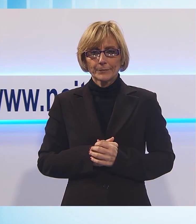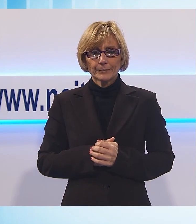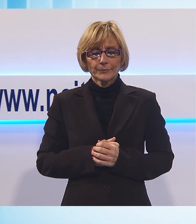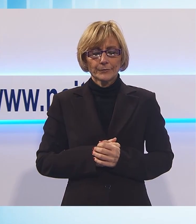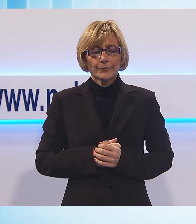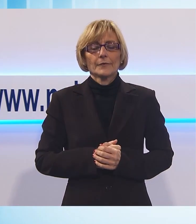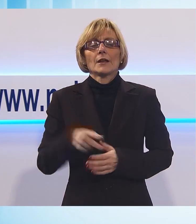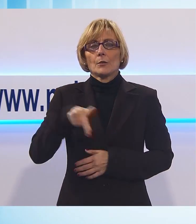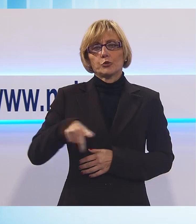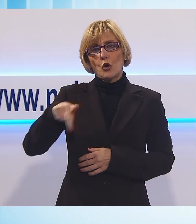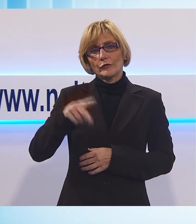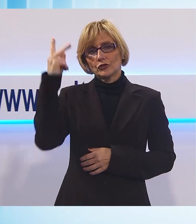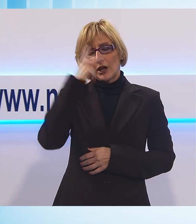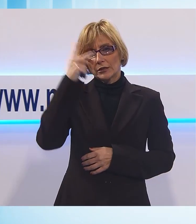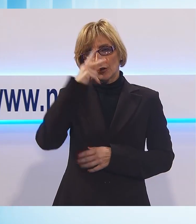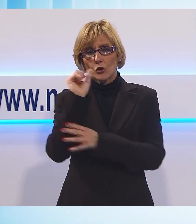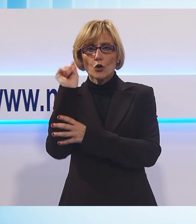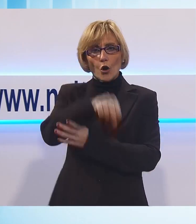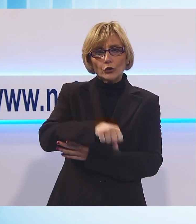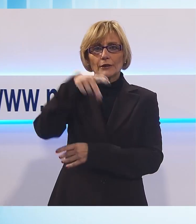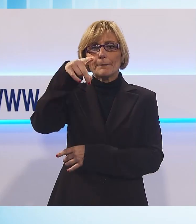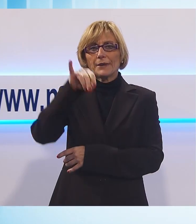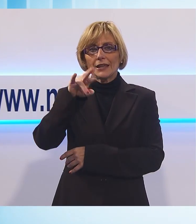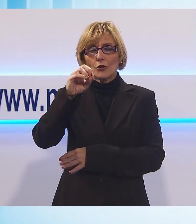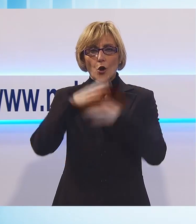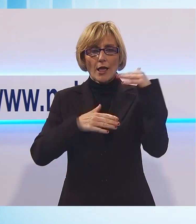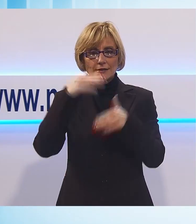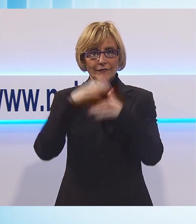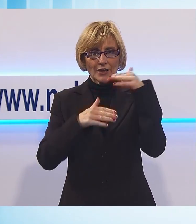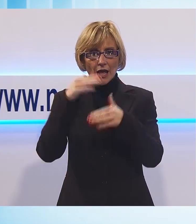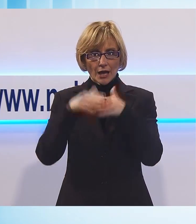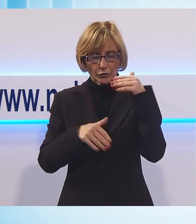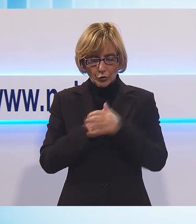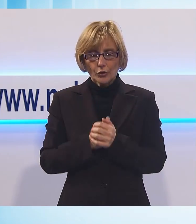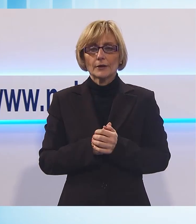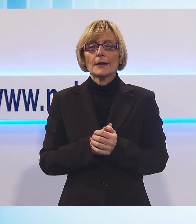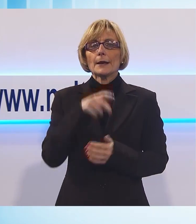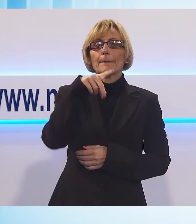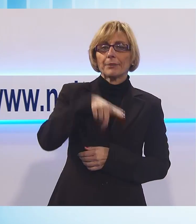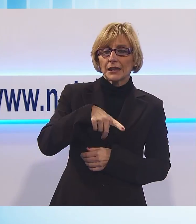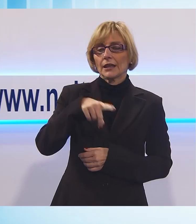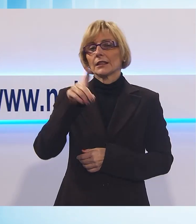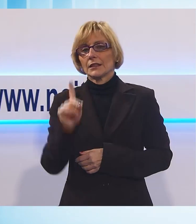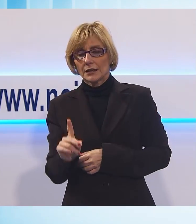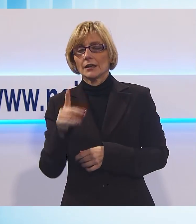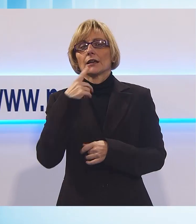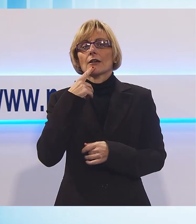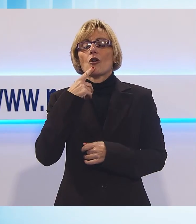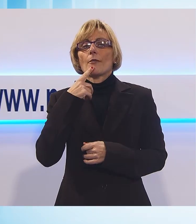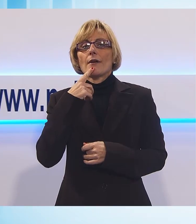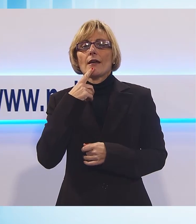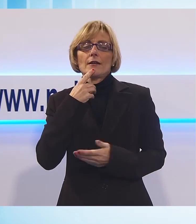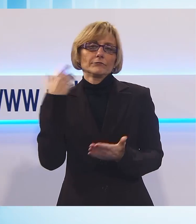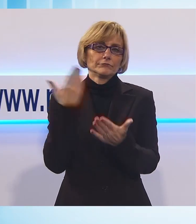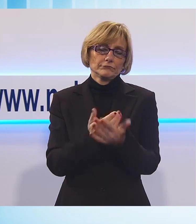Provincia di Lucca contro il pirogassificatore, approvata una mozione del PD che respinge l'idea del nuovo impianto